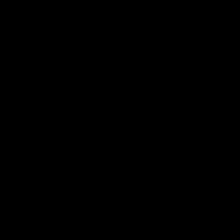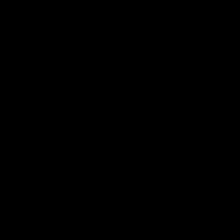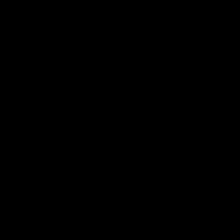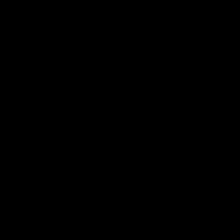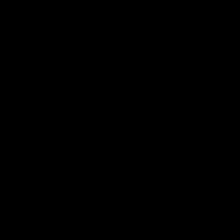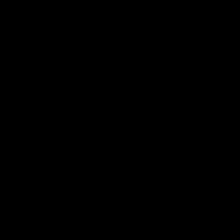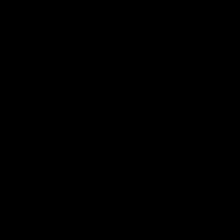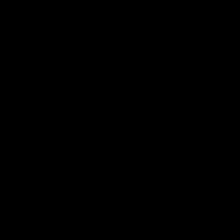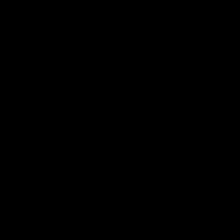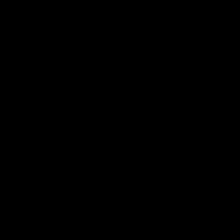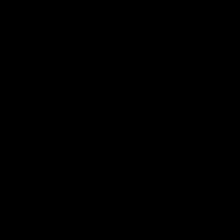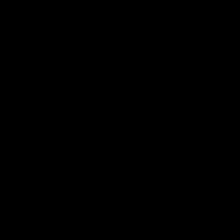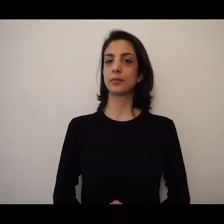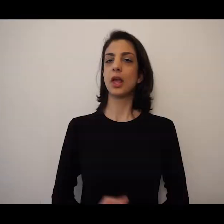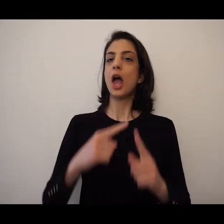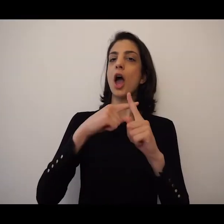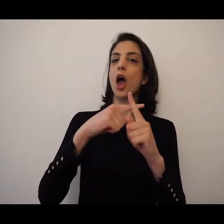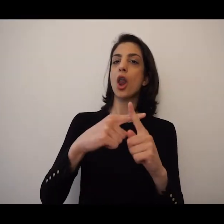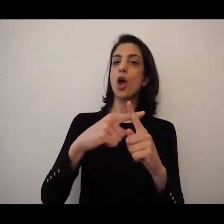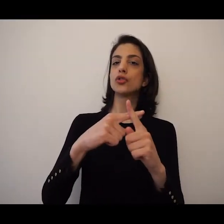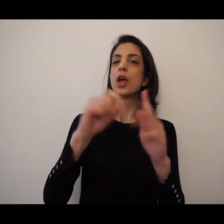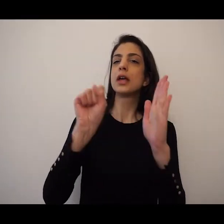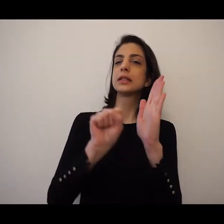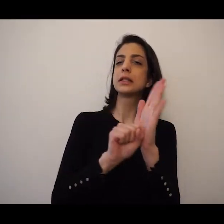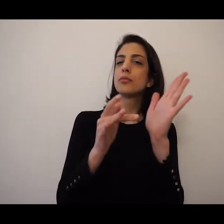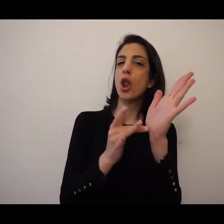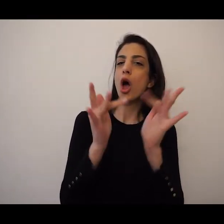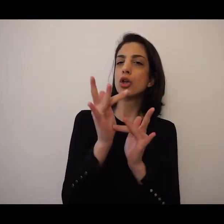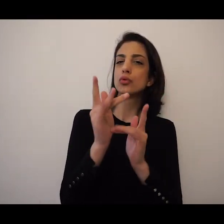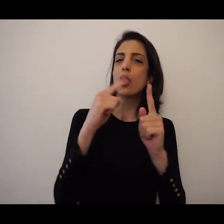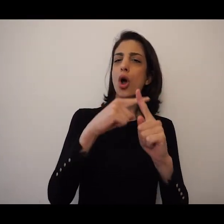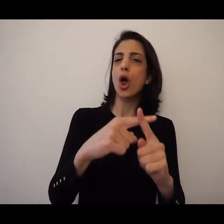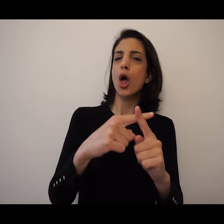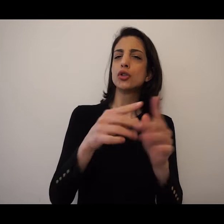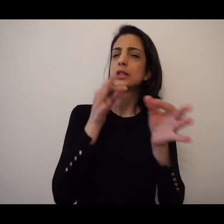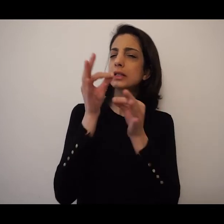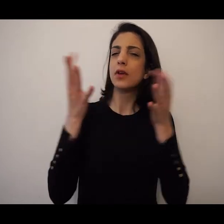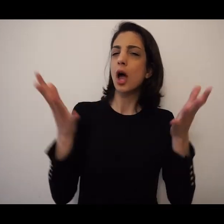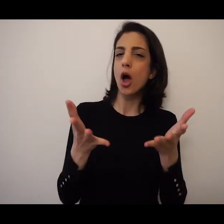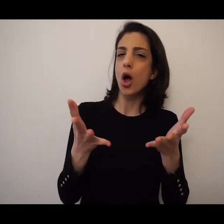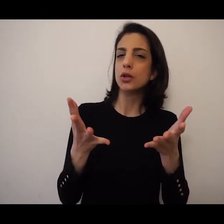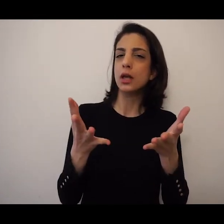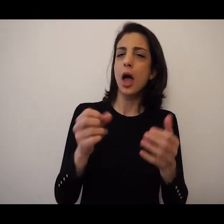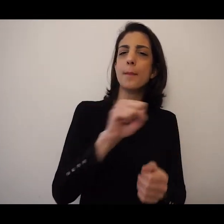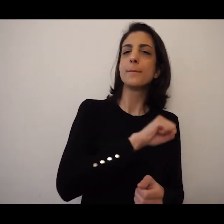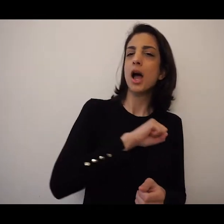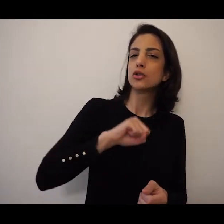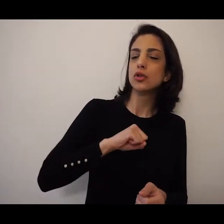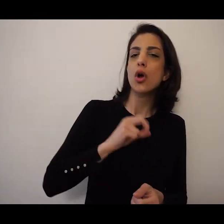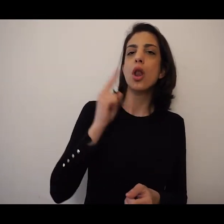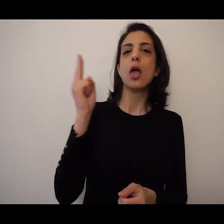Croce La croce è simbolo di Gesù e si riferisce alla sua passione,